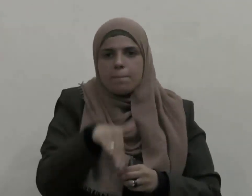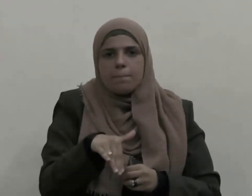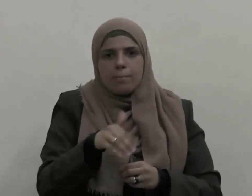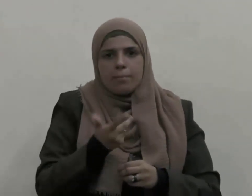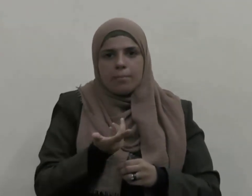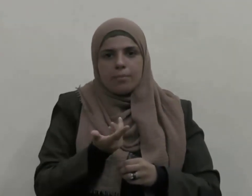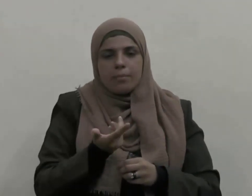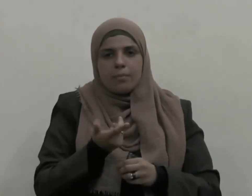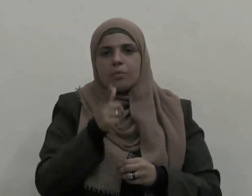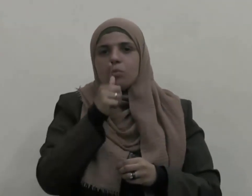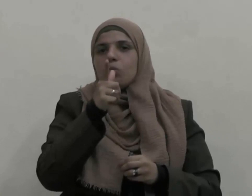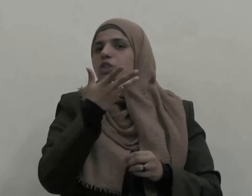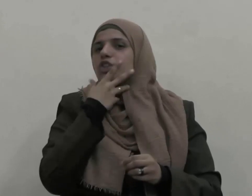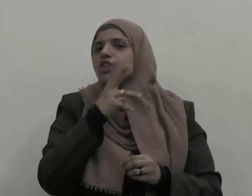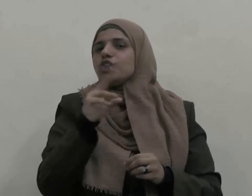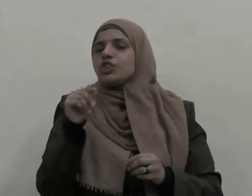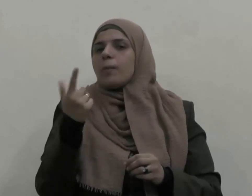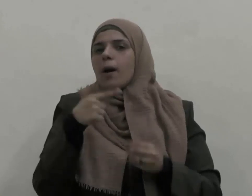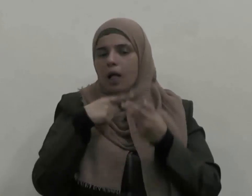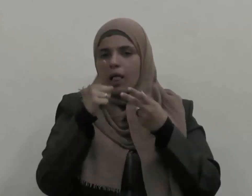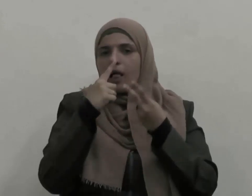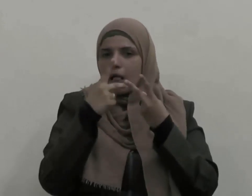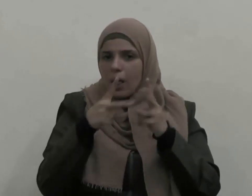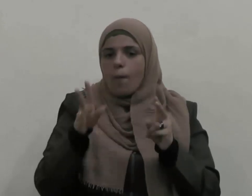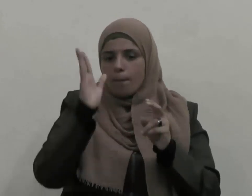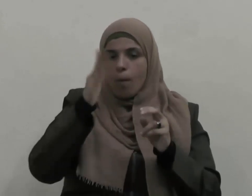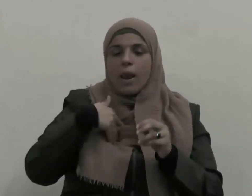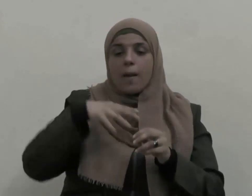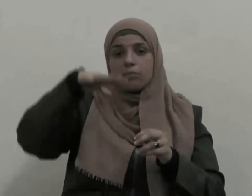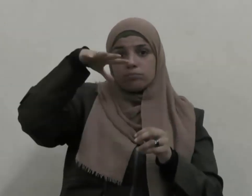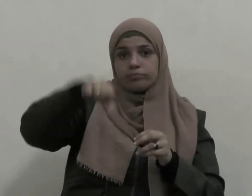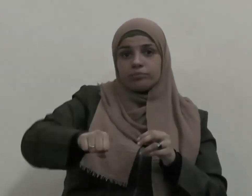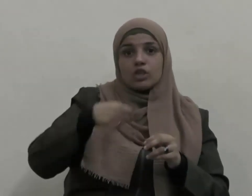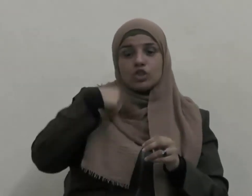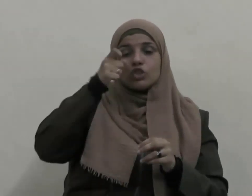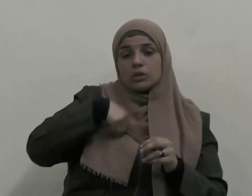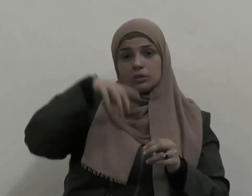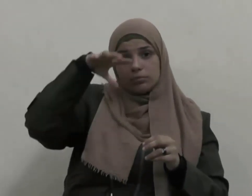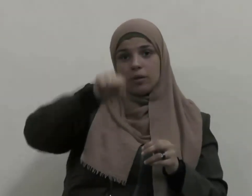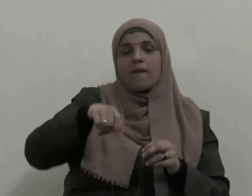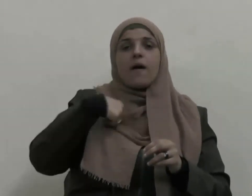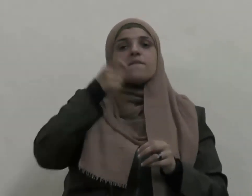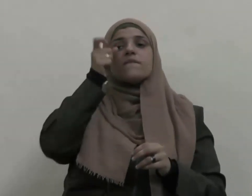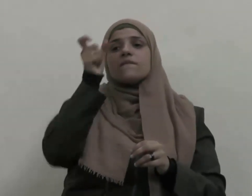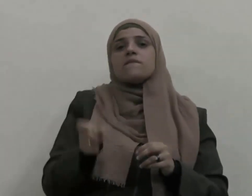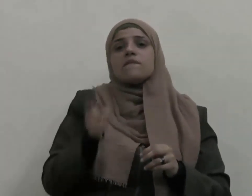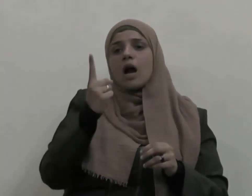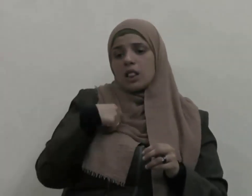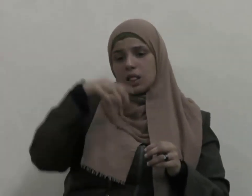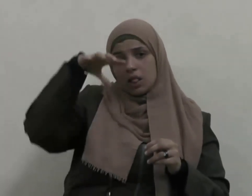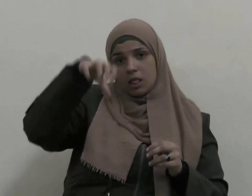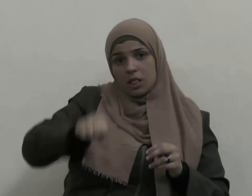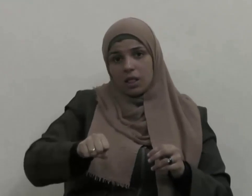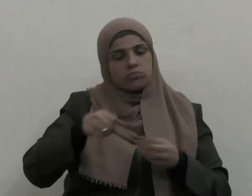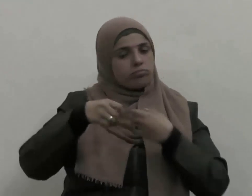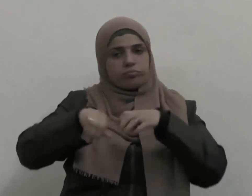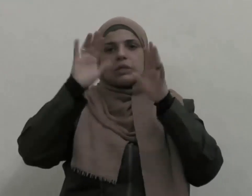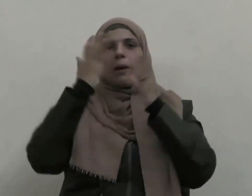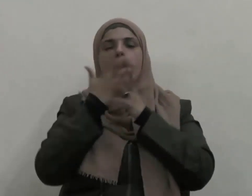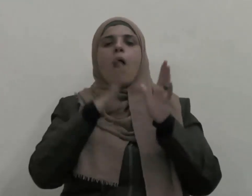على جواز نزع الملكية الفردية لمصلحة المرافق العامة كتوسيع الطرق والمقابر